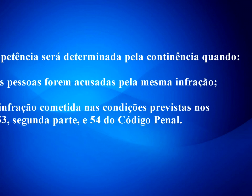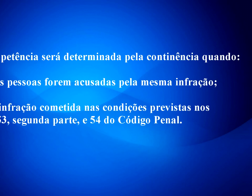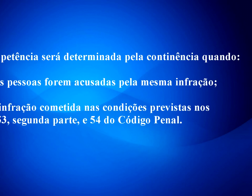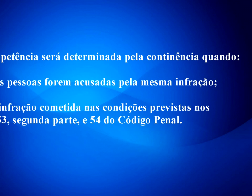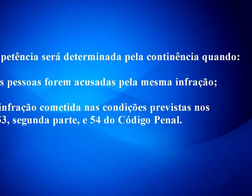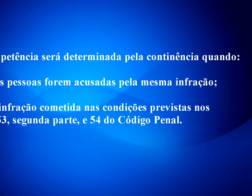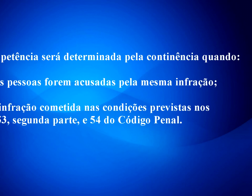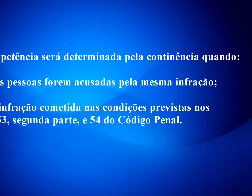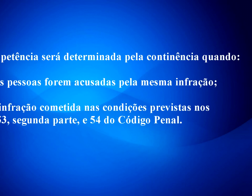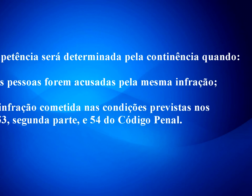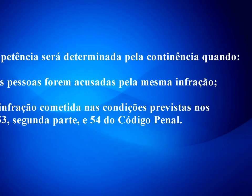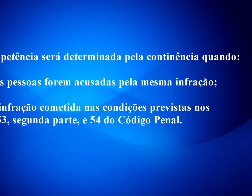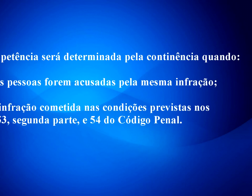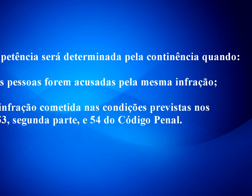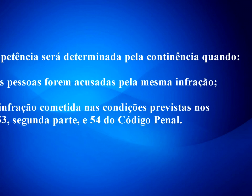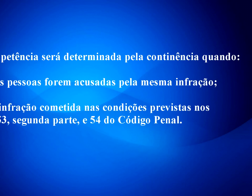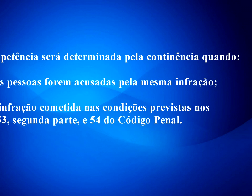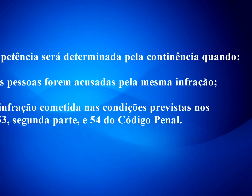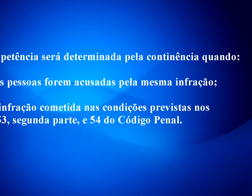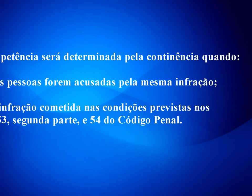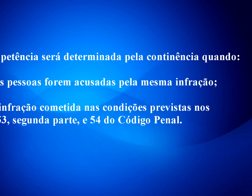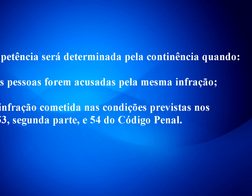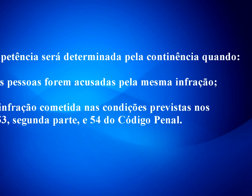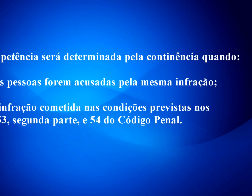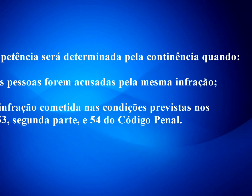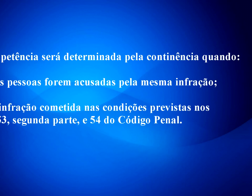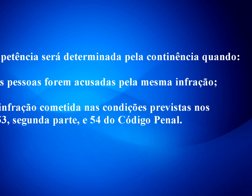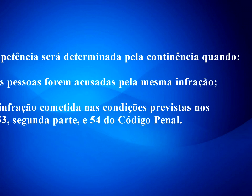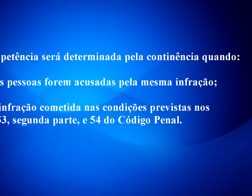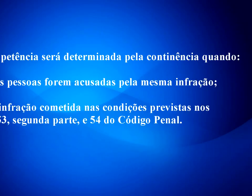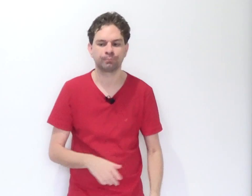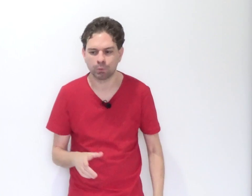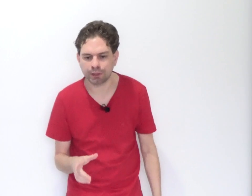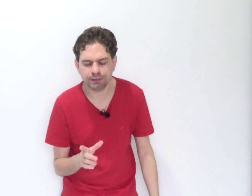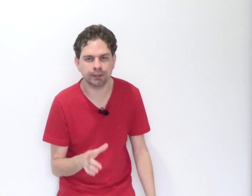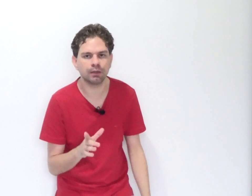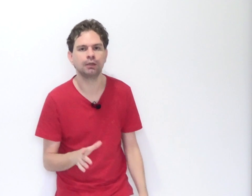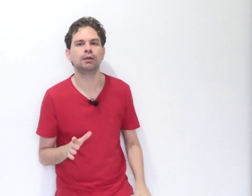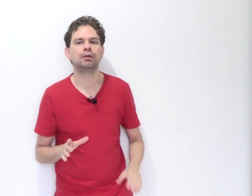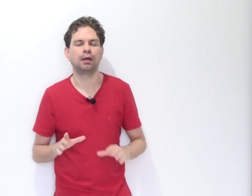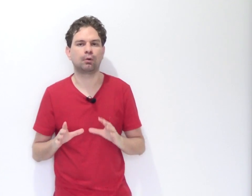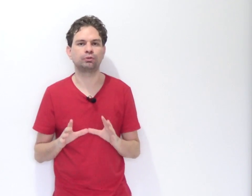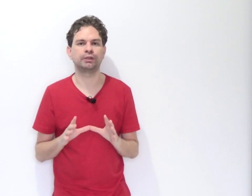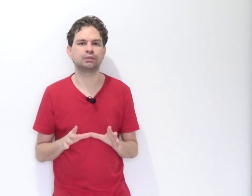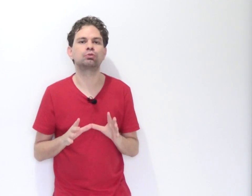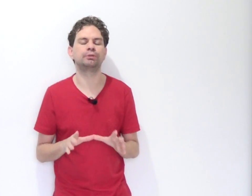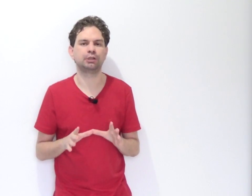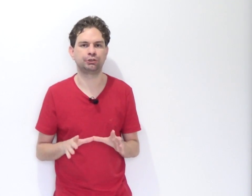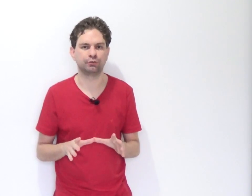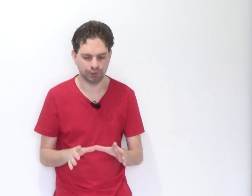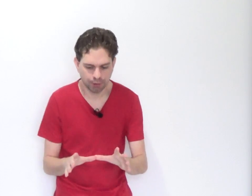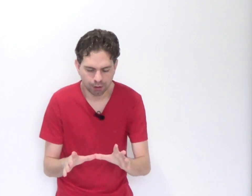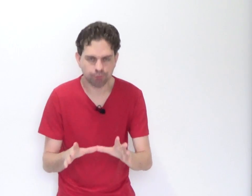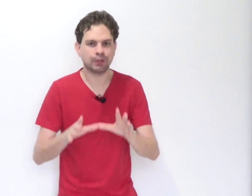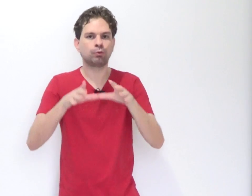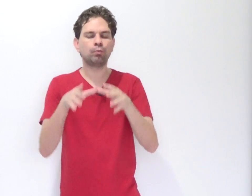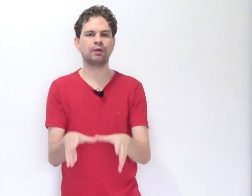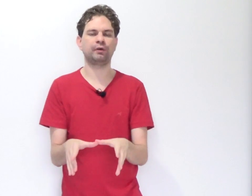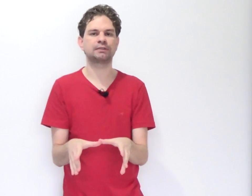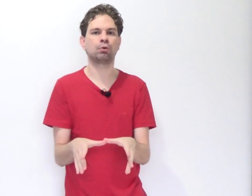tal do Código Penal, nós vamos chamar de continência objetiva. Vem cá. O que seria continência subjetiva? Eu tenho uma infração